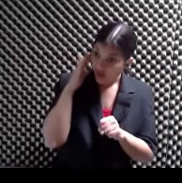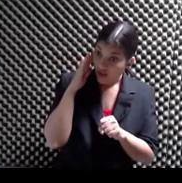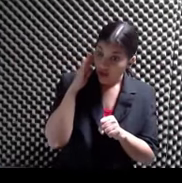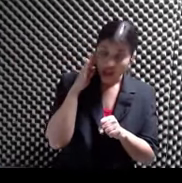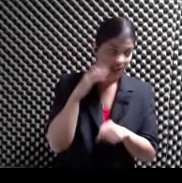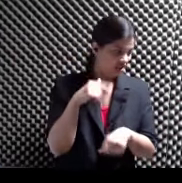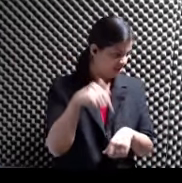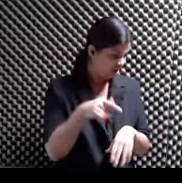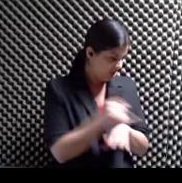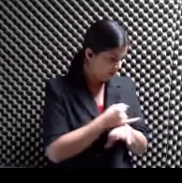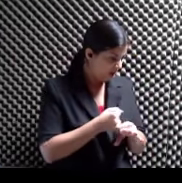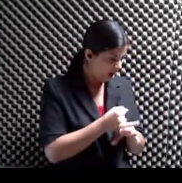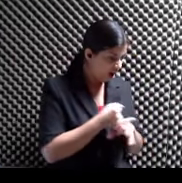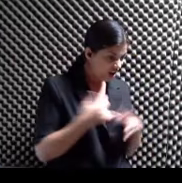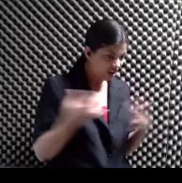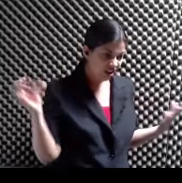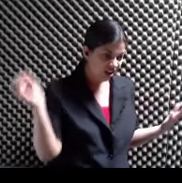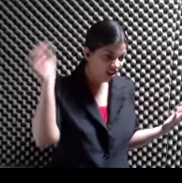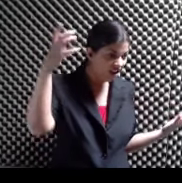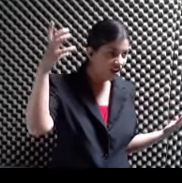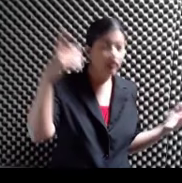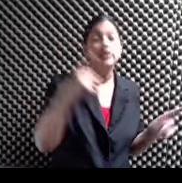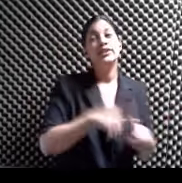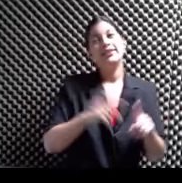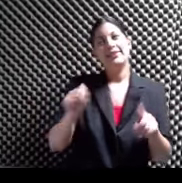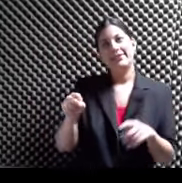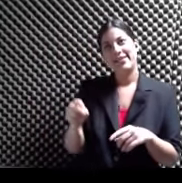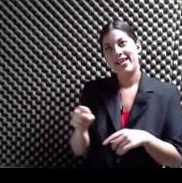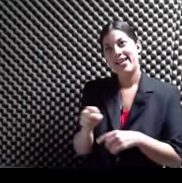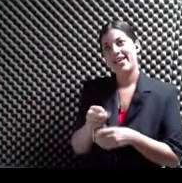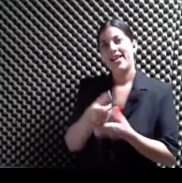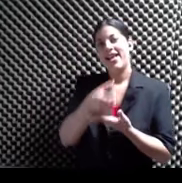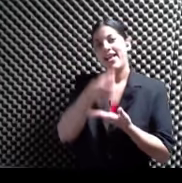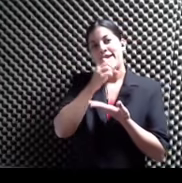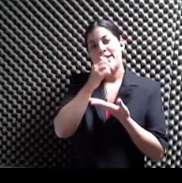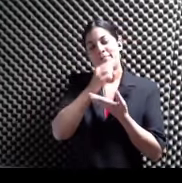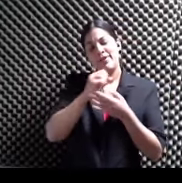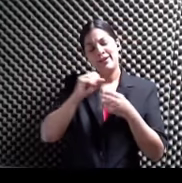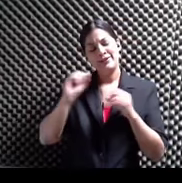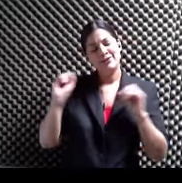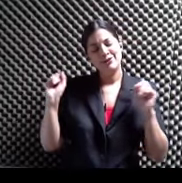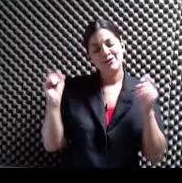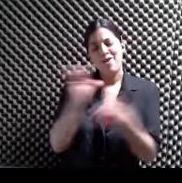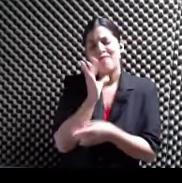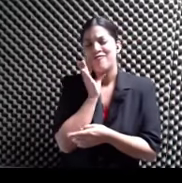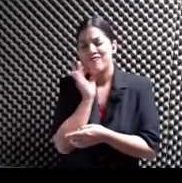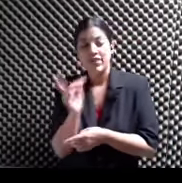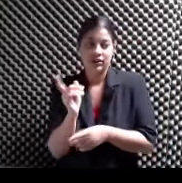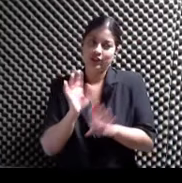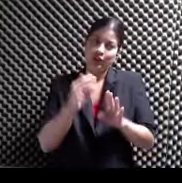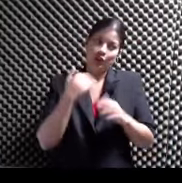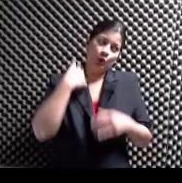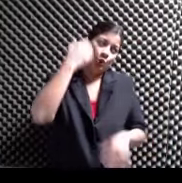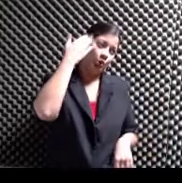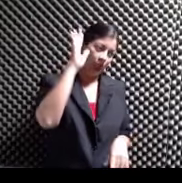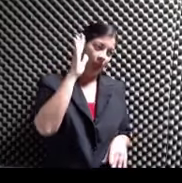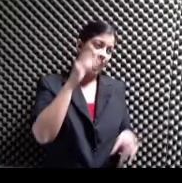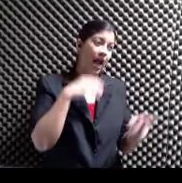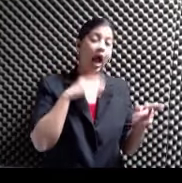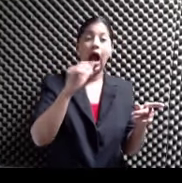hay Limba de todos los sabores Yo no sé Vamos a tener que averiguar Porque Alex Nos tiene esa sorpresa Yo